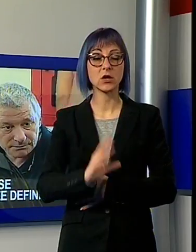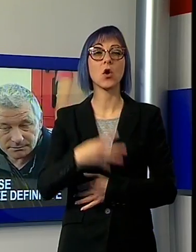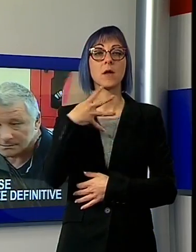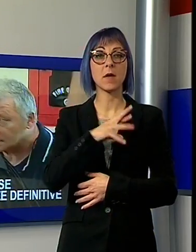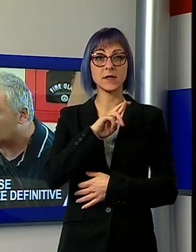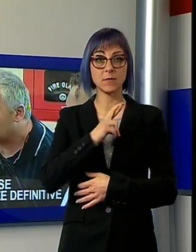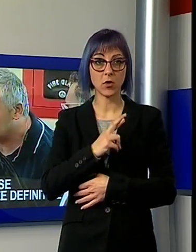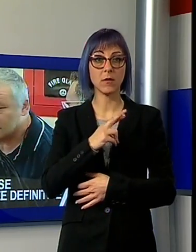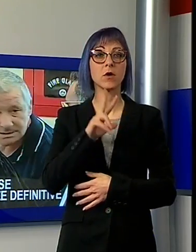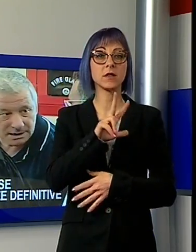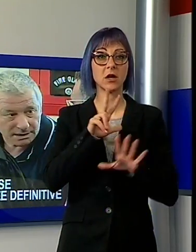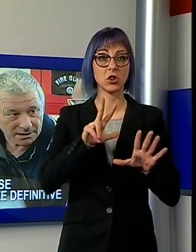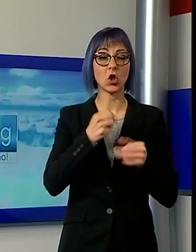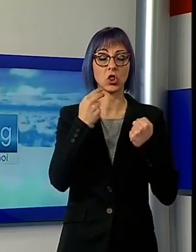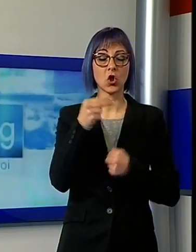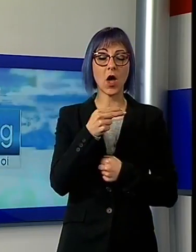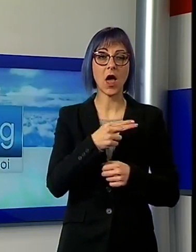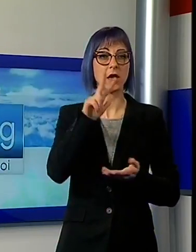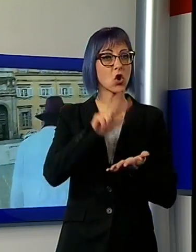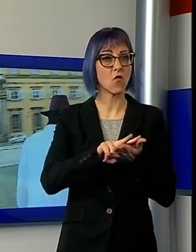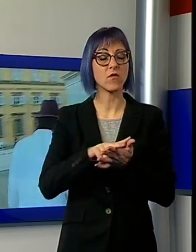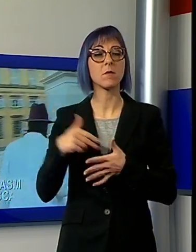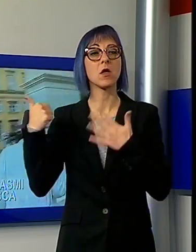e i 16 per Maria Casentini.